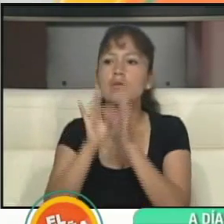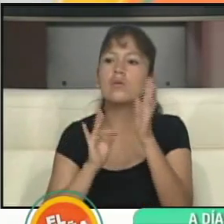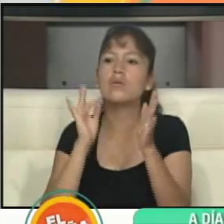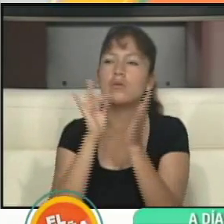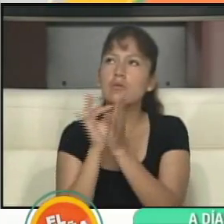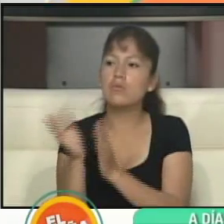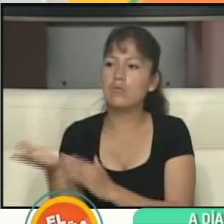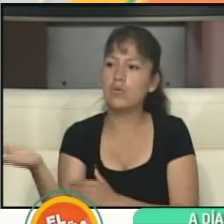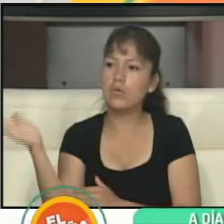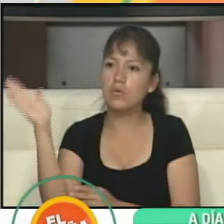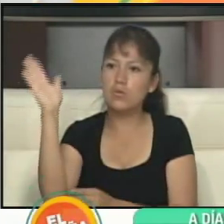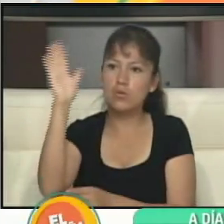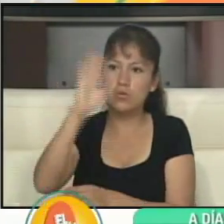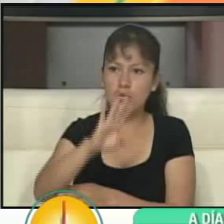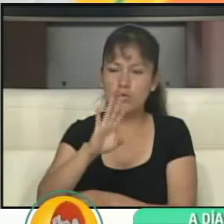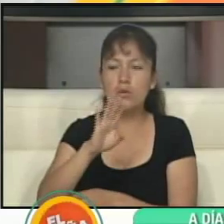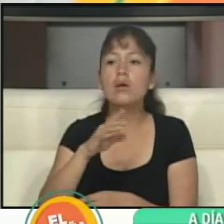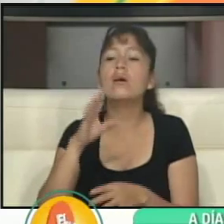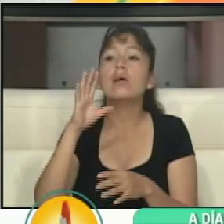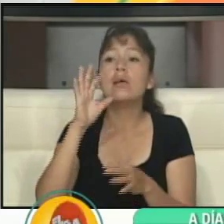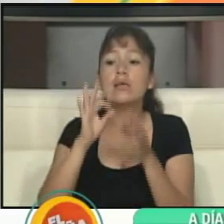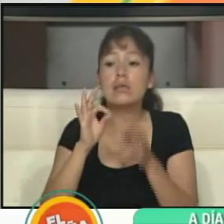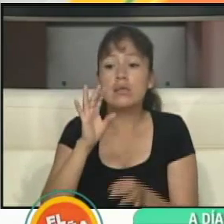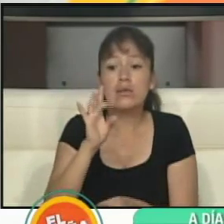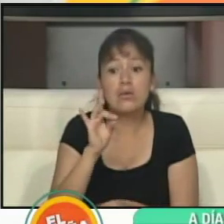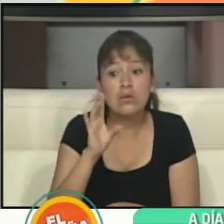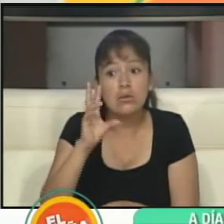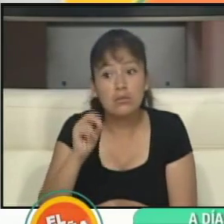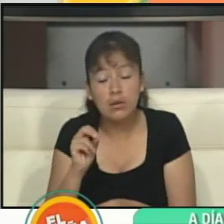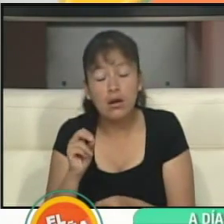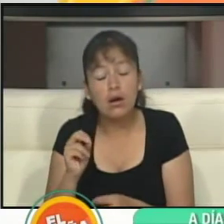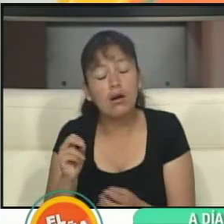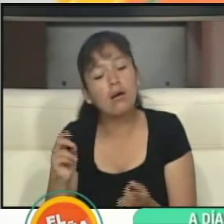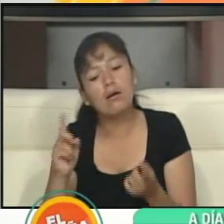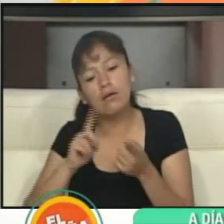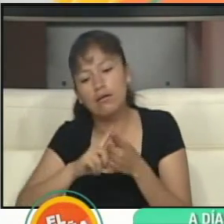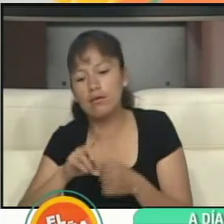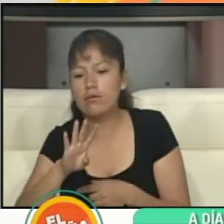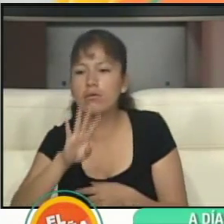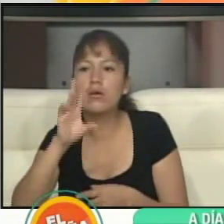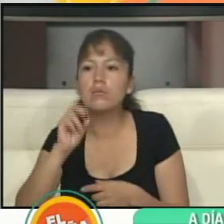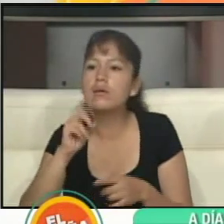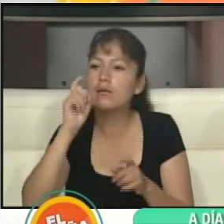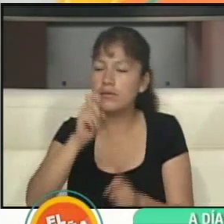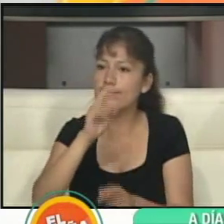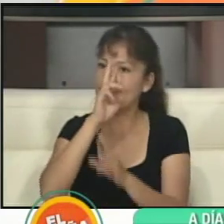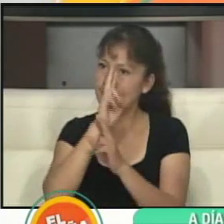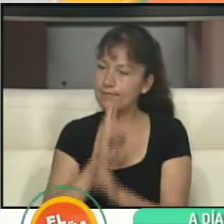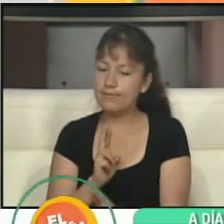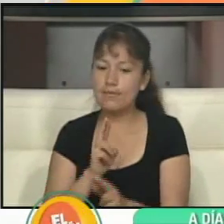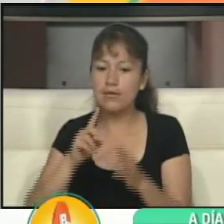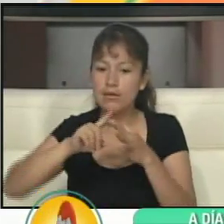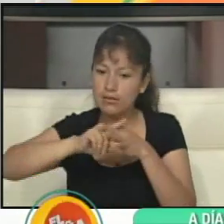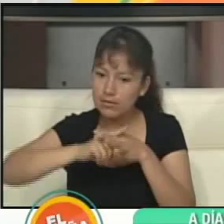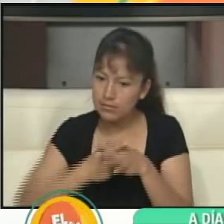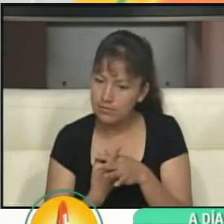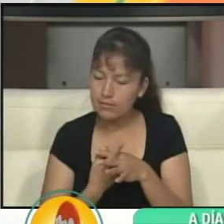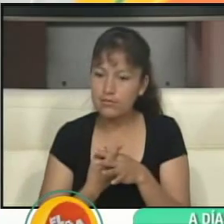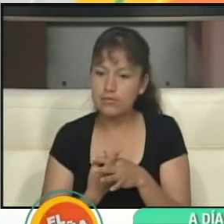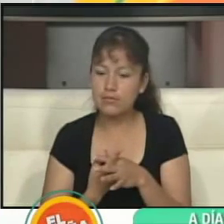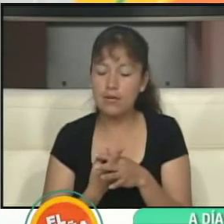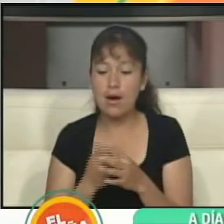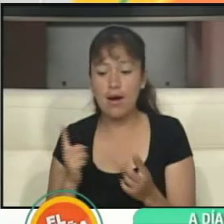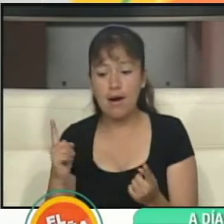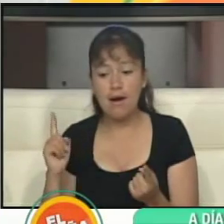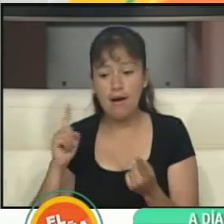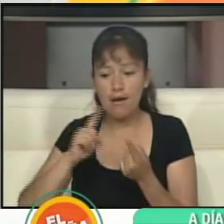Ocho horas. Ahora, en el caso de que si empiezan 8 y media, tendrán que estar hasta las 4 y media. Siempre se va a respetar a partir del inicio,